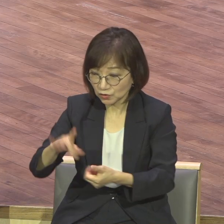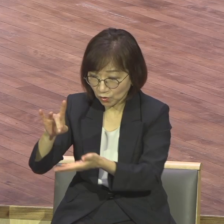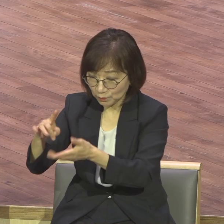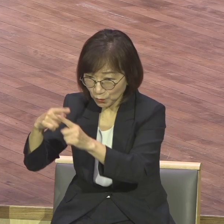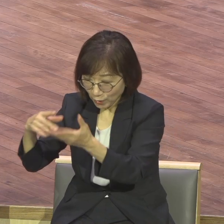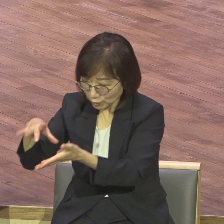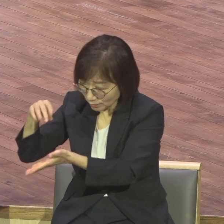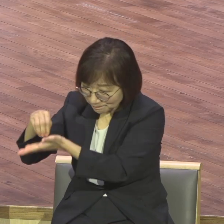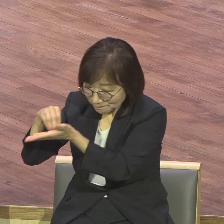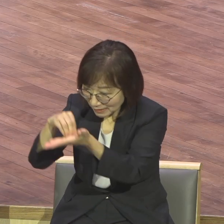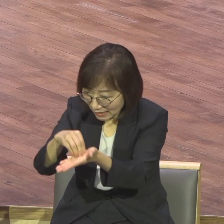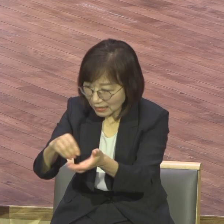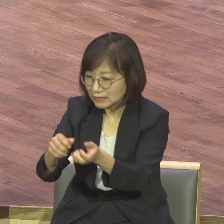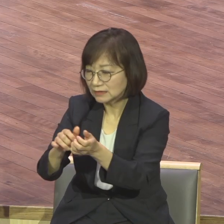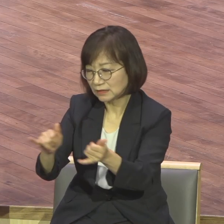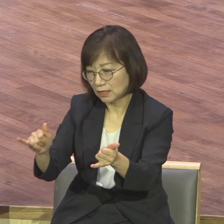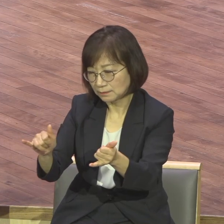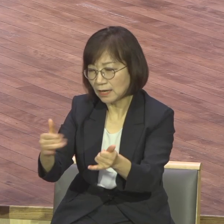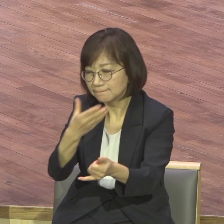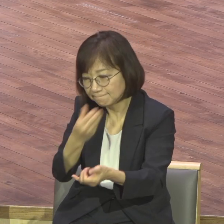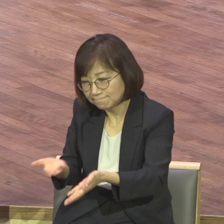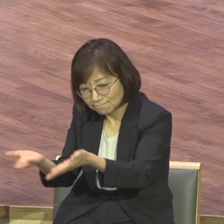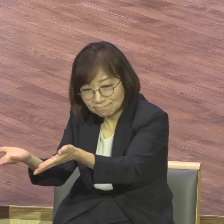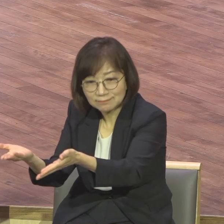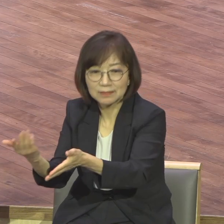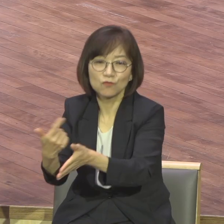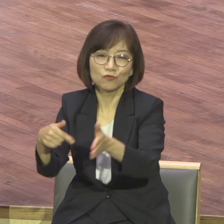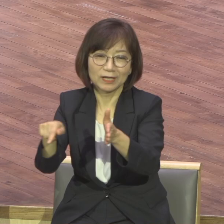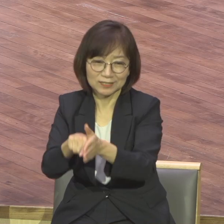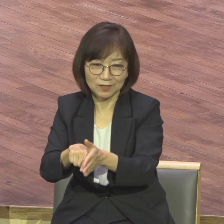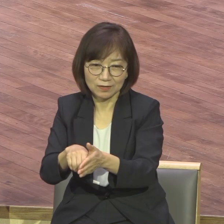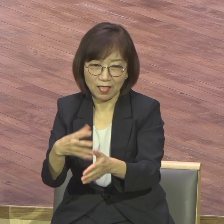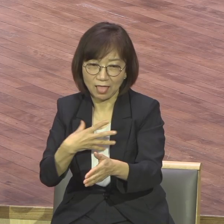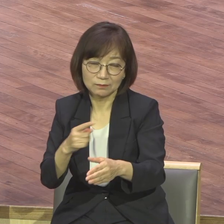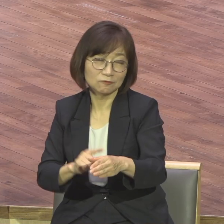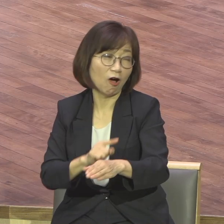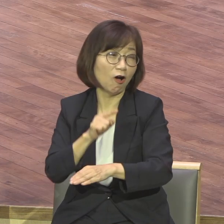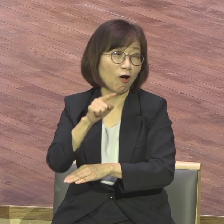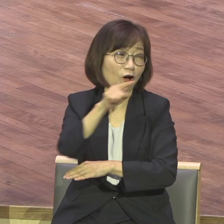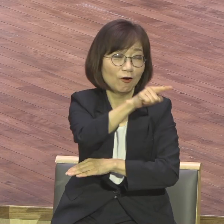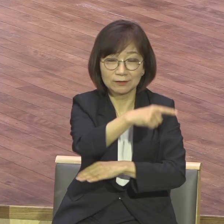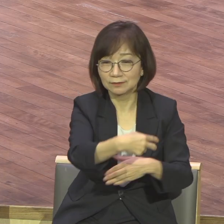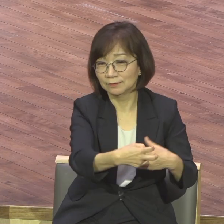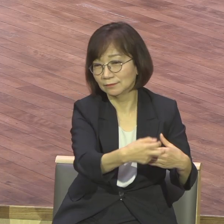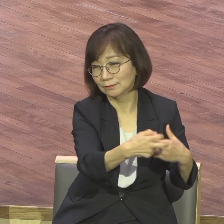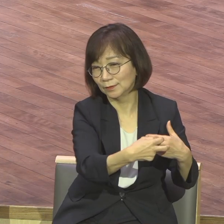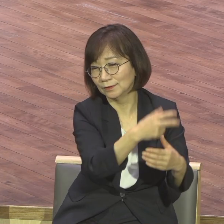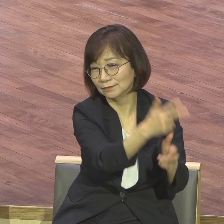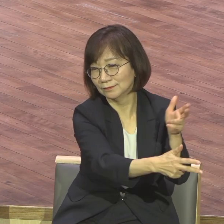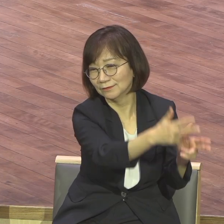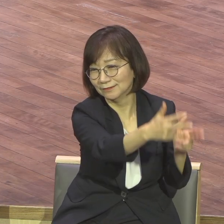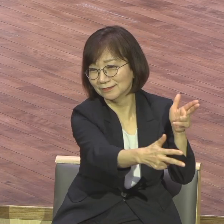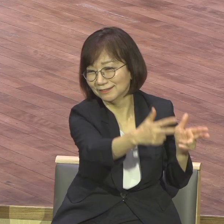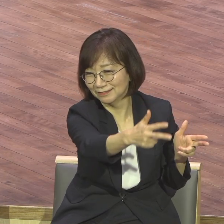헌신 캠페인을 하고 있습니다 여기에 동참하고 있는 분들도 분들에게 정말 감사드려요